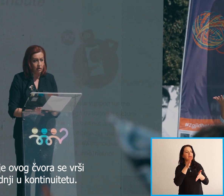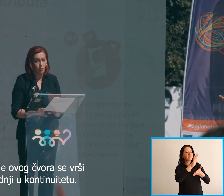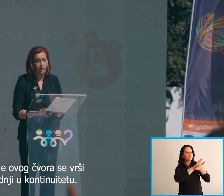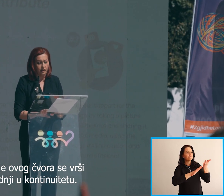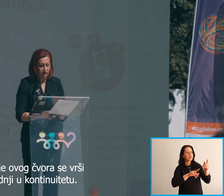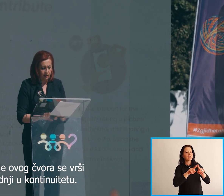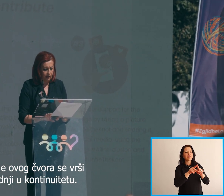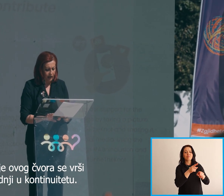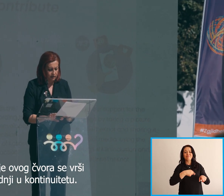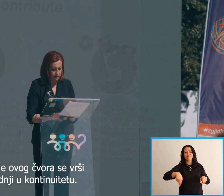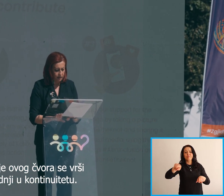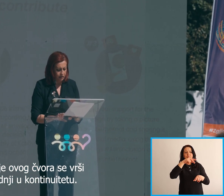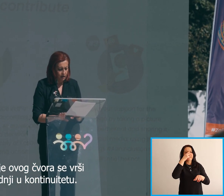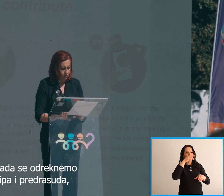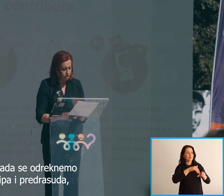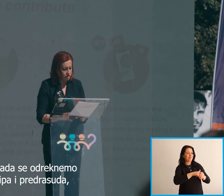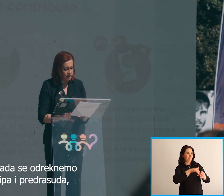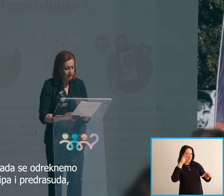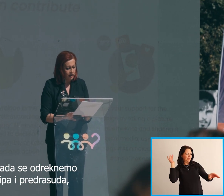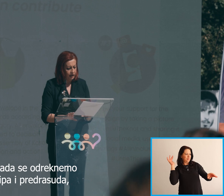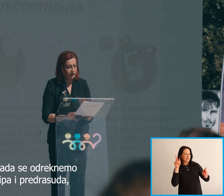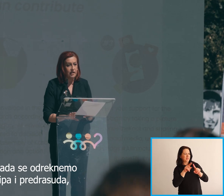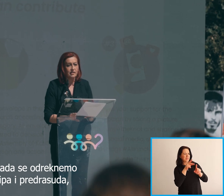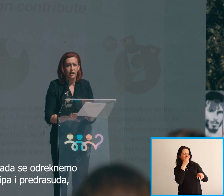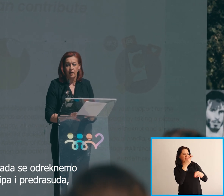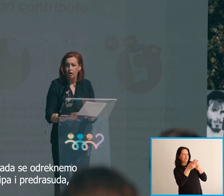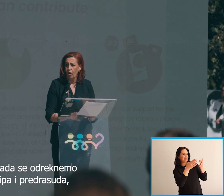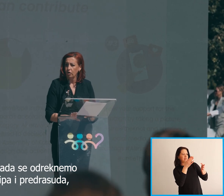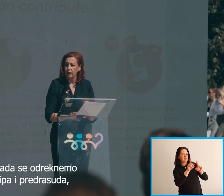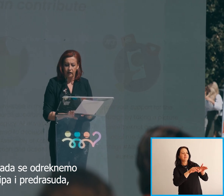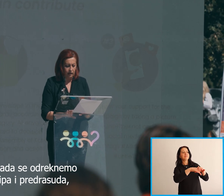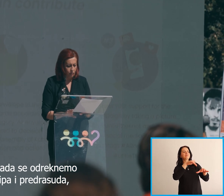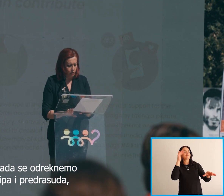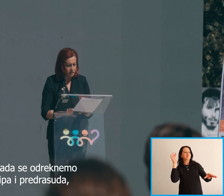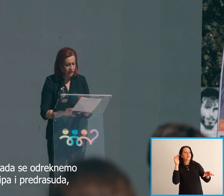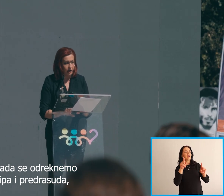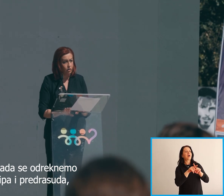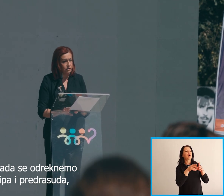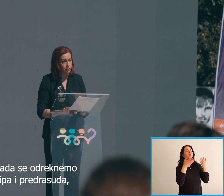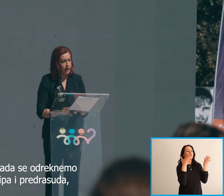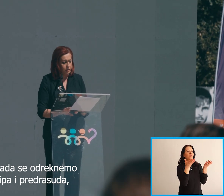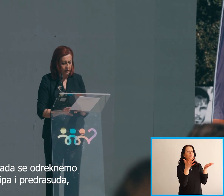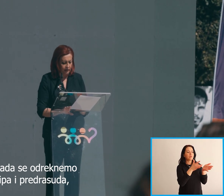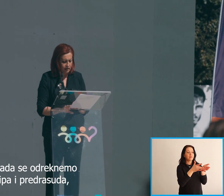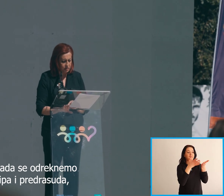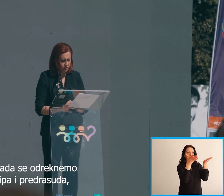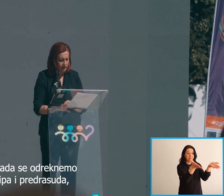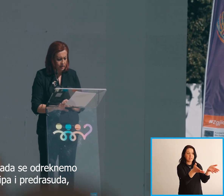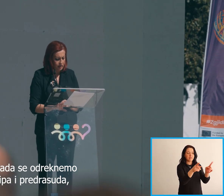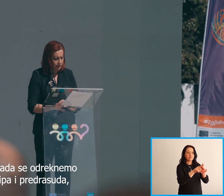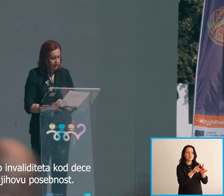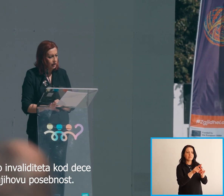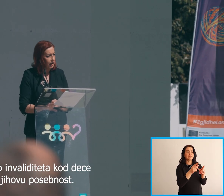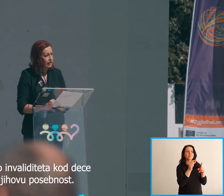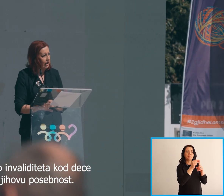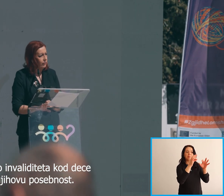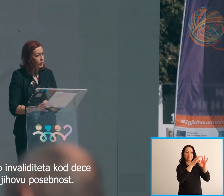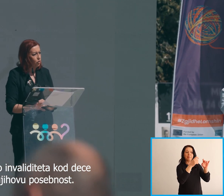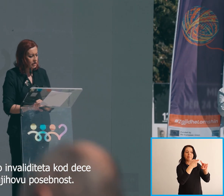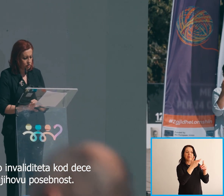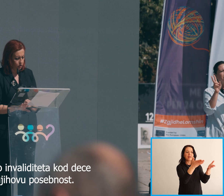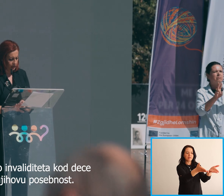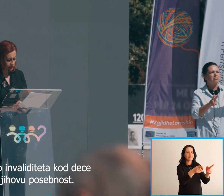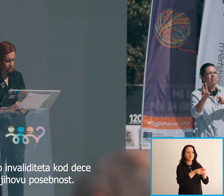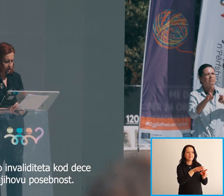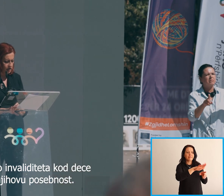kontinuiranjih radnjë Počinje kada se odreknemo stereotipa i predrasuda Kada